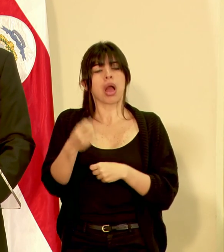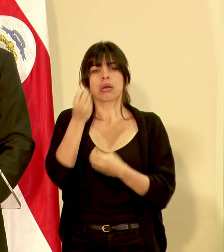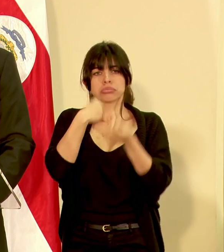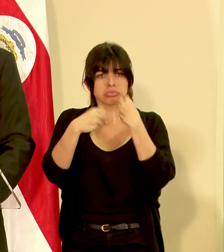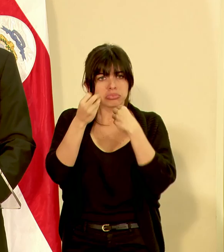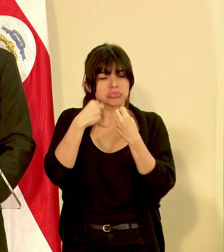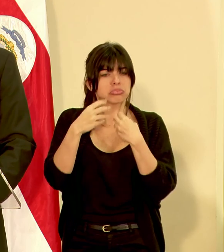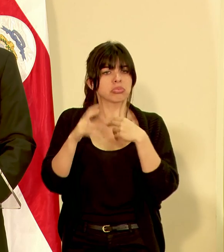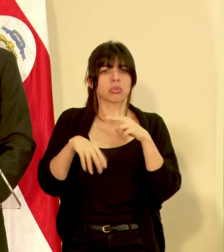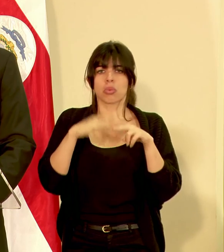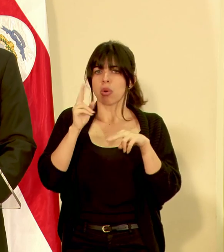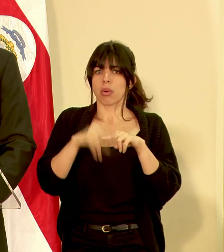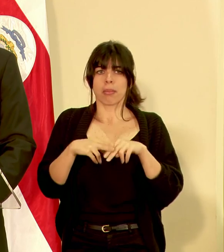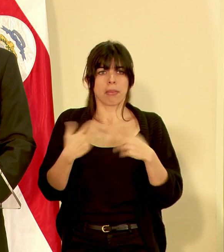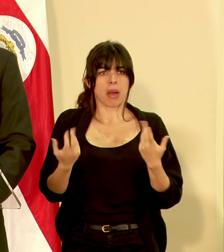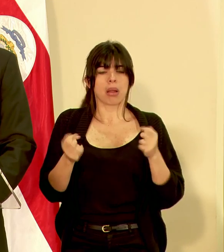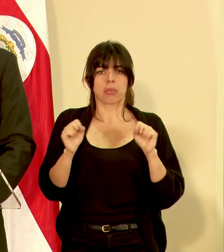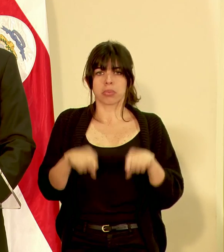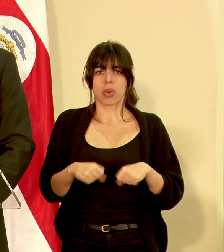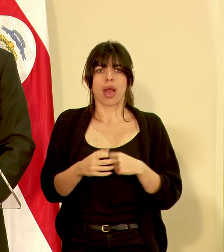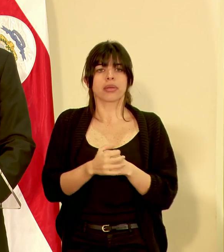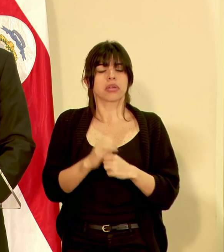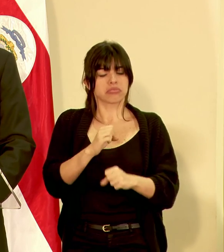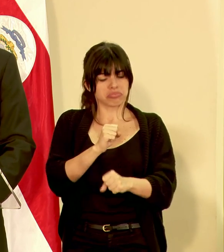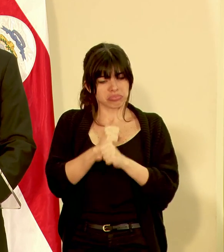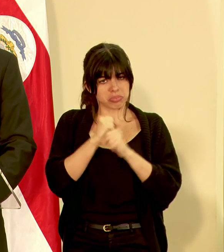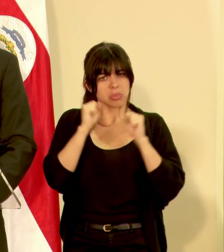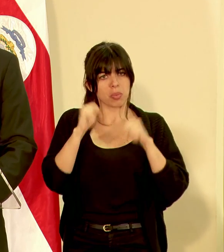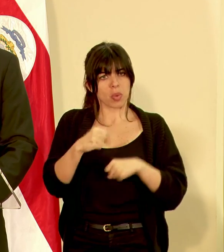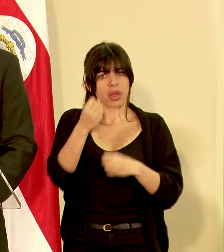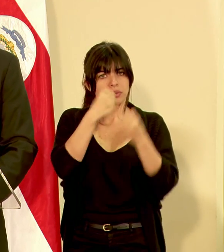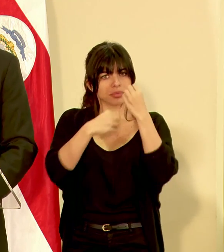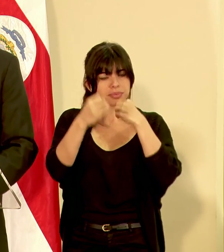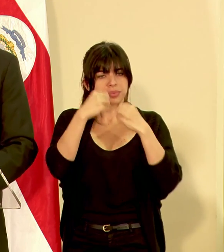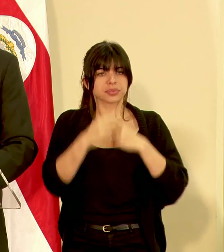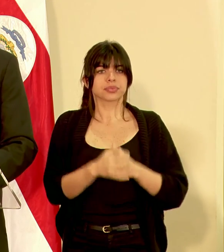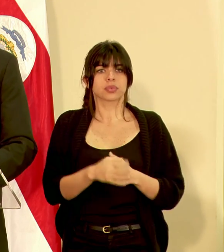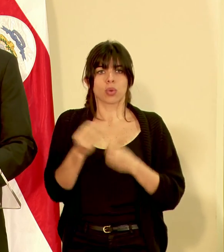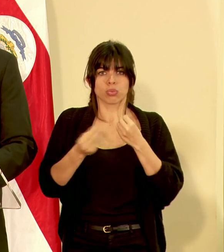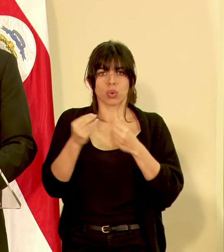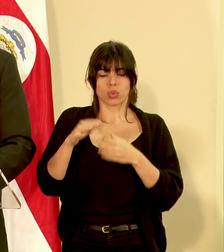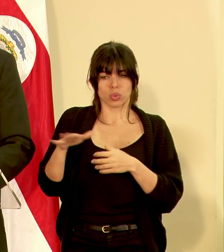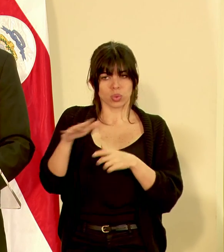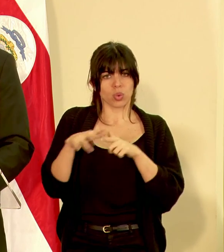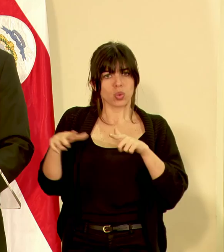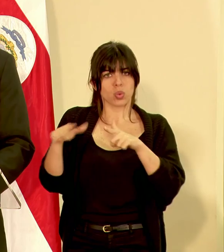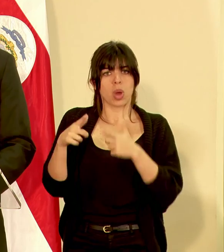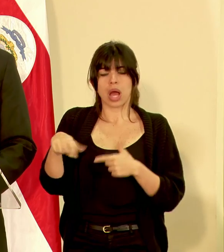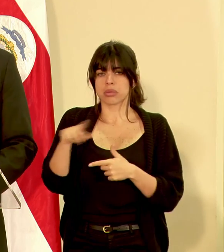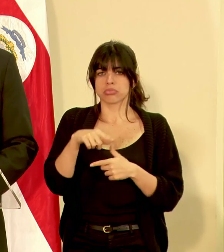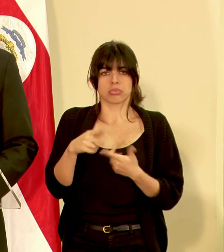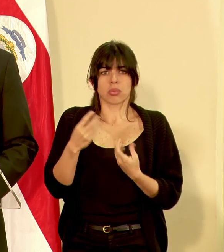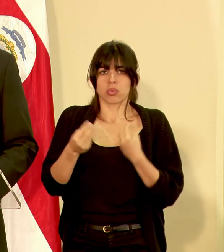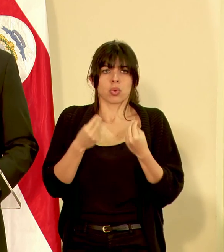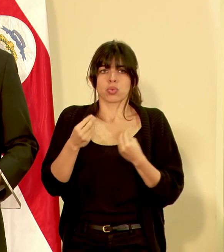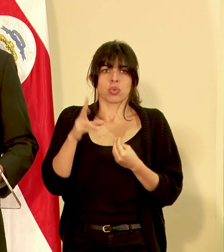con toda normalidad con toda seguridad estos productos pues no están